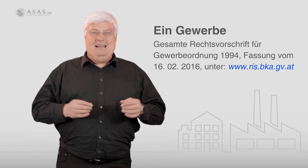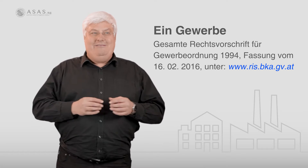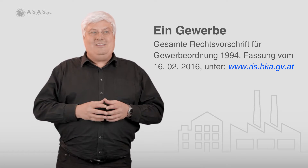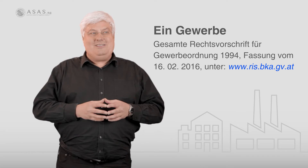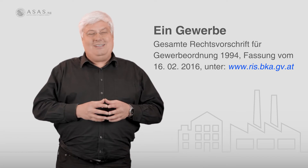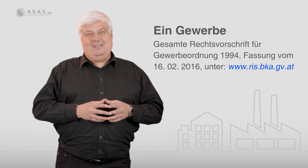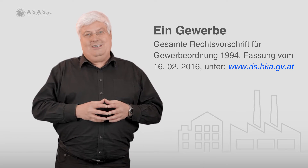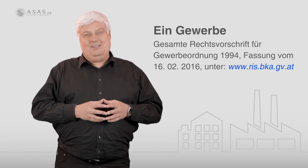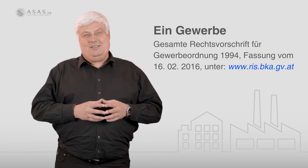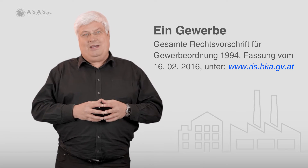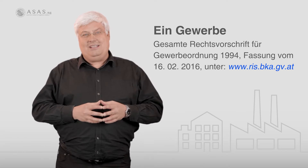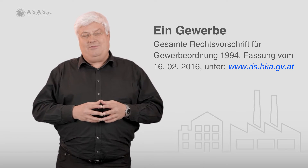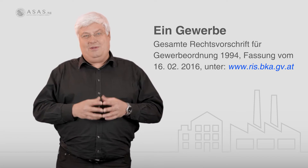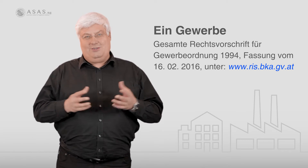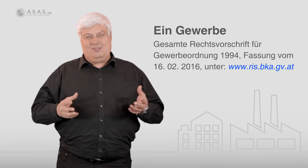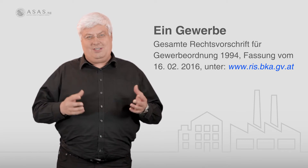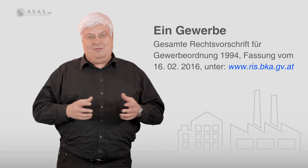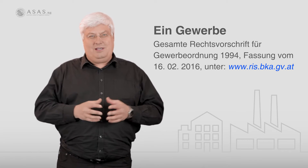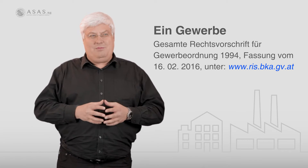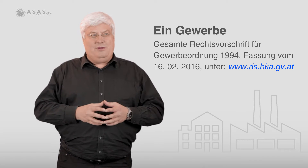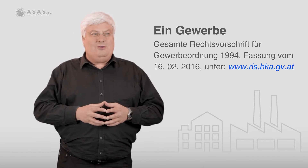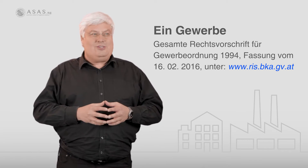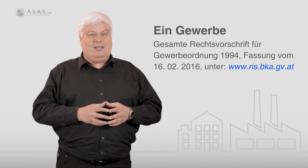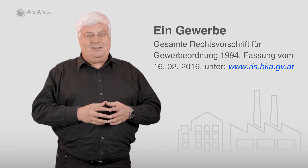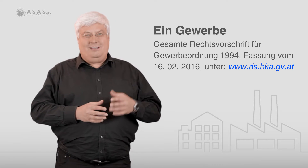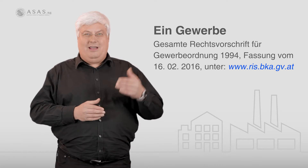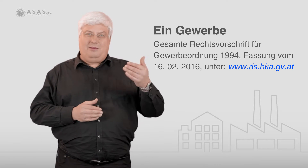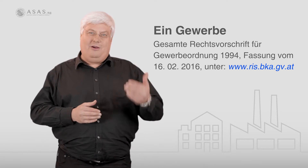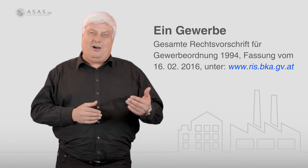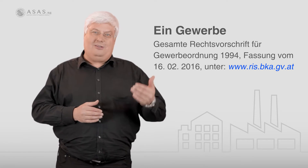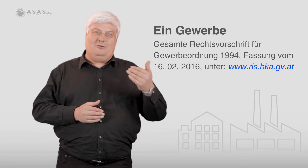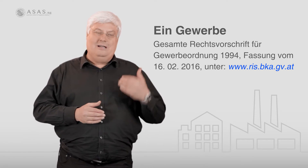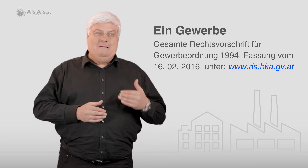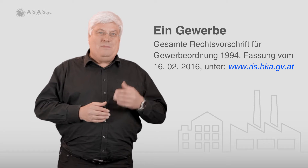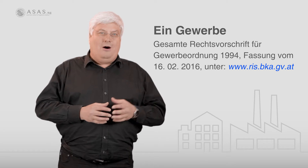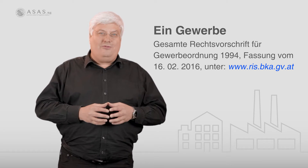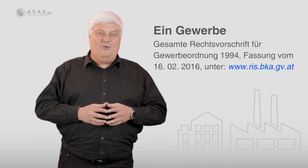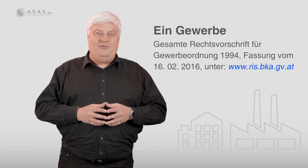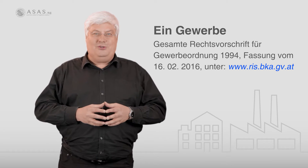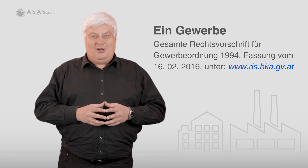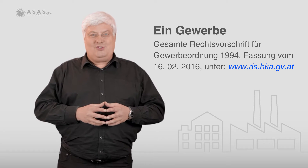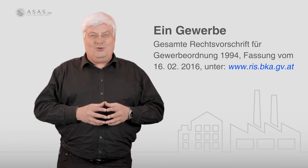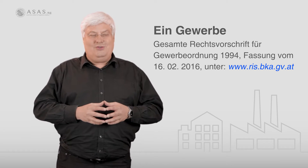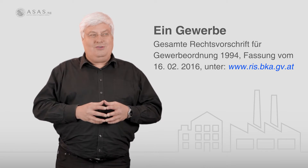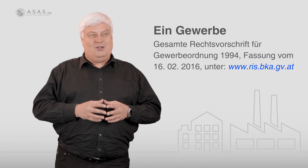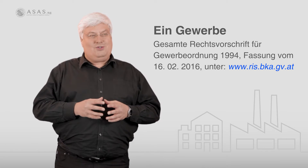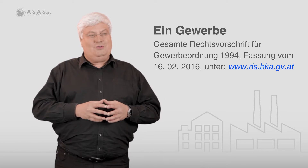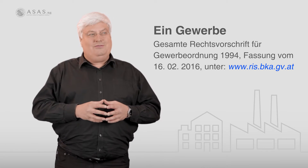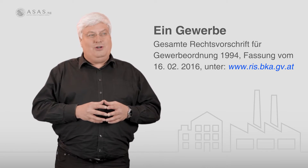wenn Sie sich aus dem Rechtsinformationssystem der Republik Österreich die Gewerbeordnung aufrufen und ausdrucken wollen,